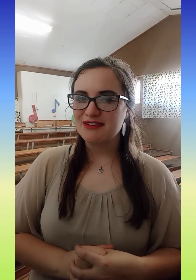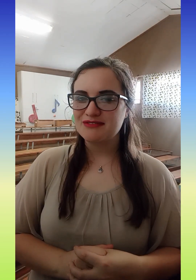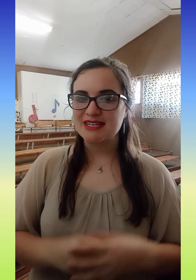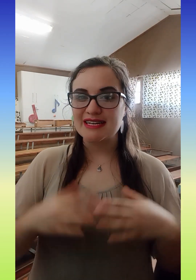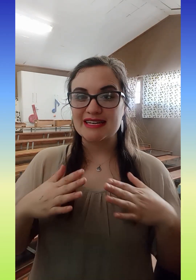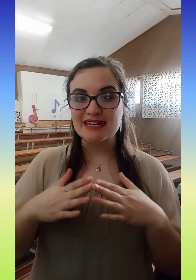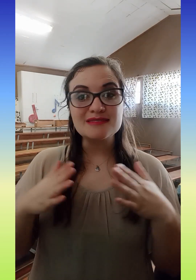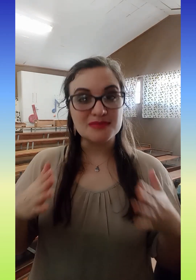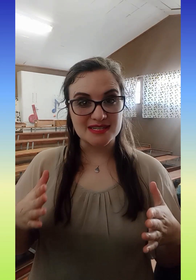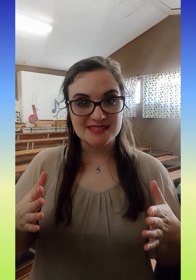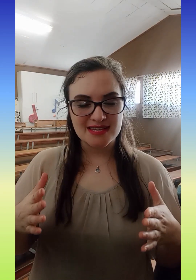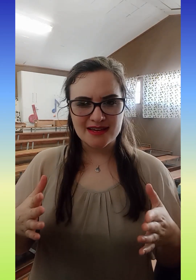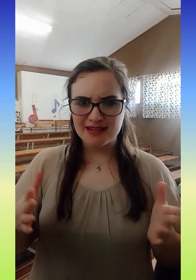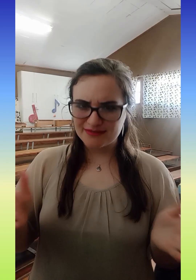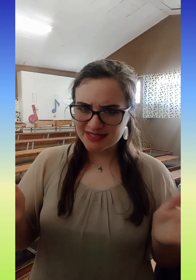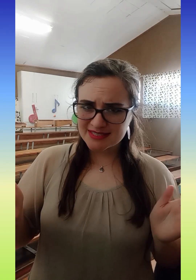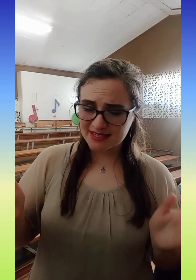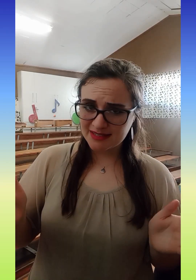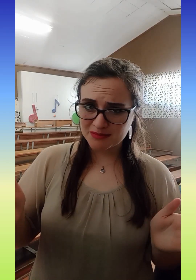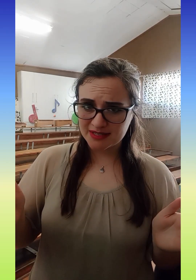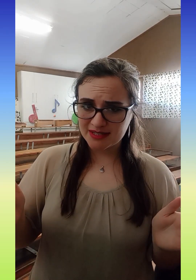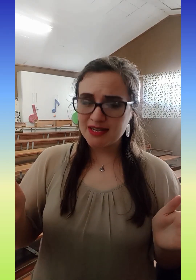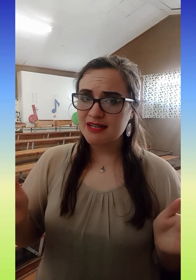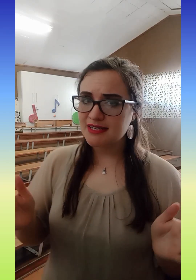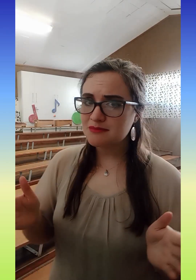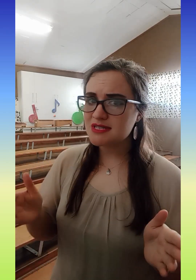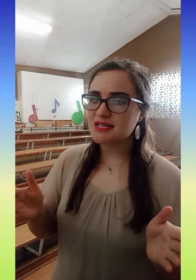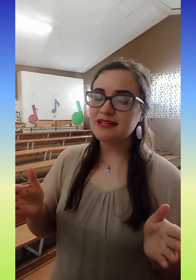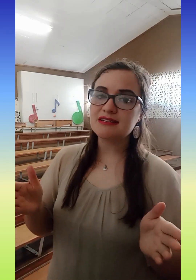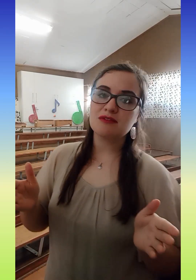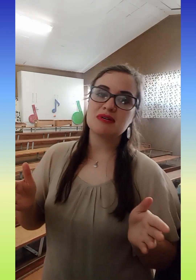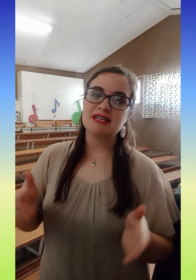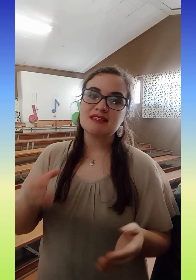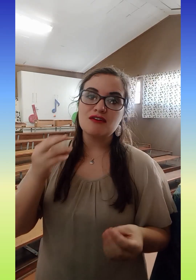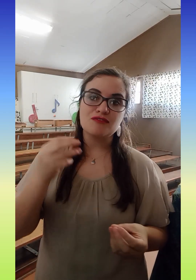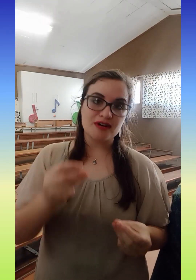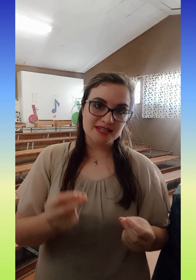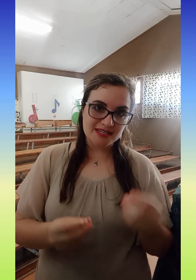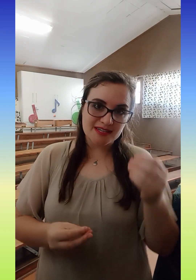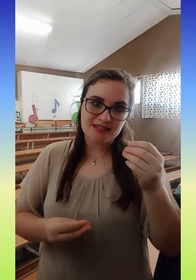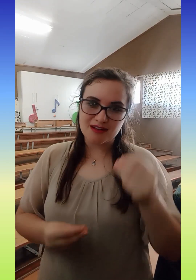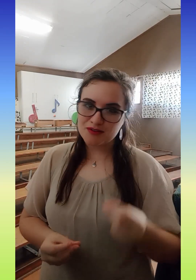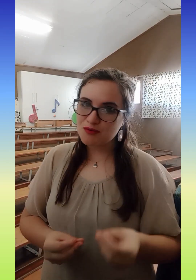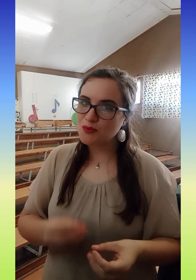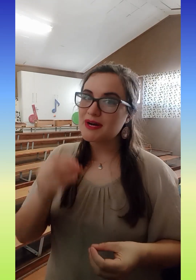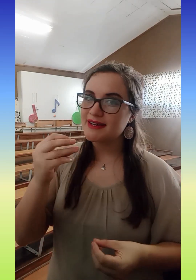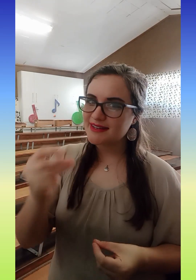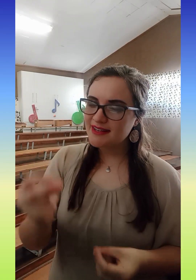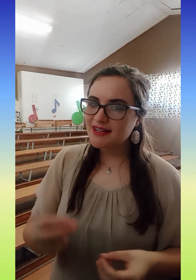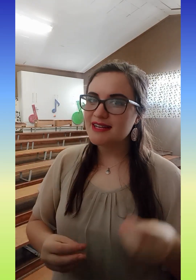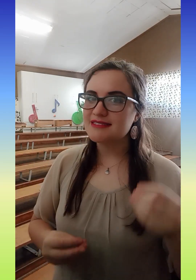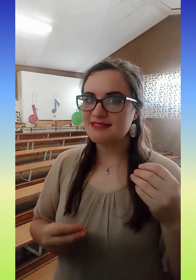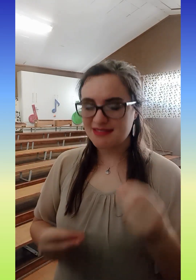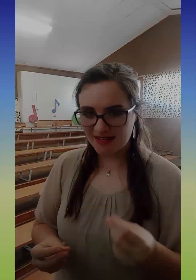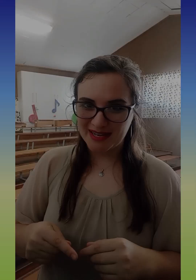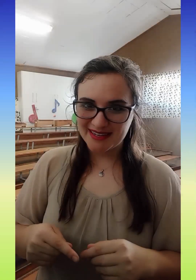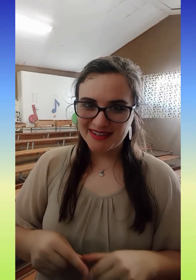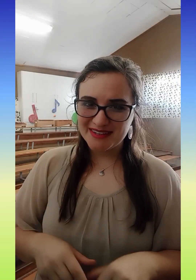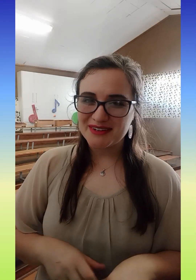van ritmes. En wat is ritme? Ritme is eigenlijk nou maar net wanneer jou klant hoor in time. Nou